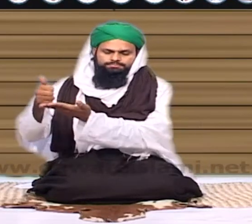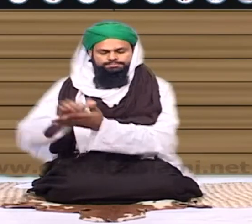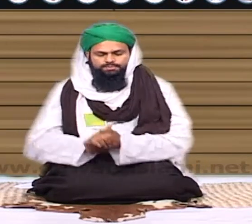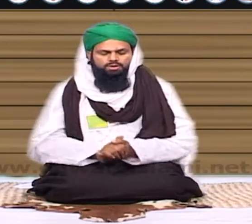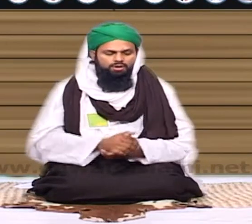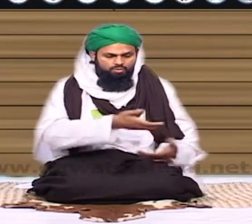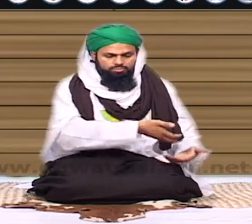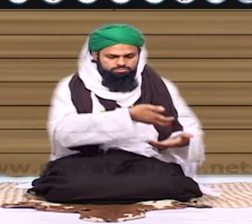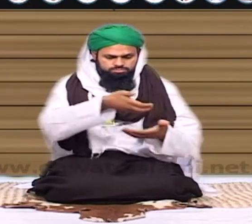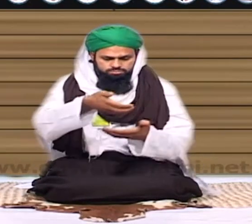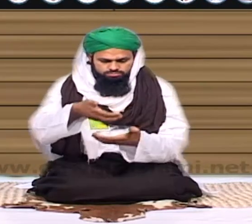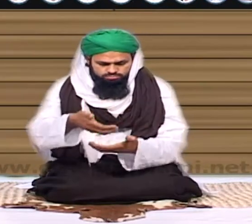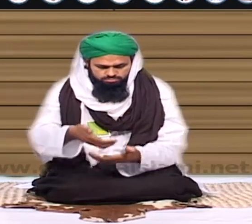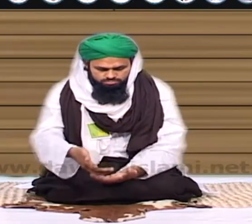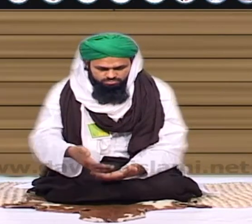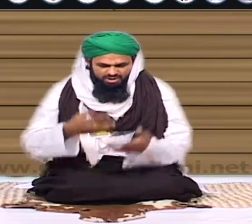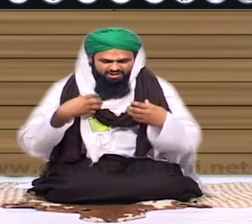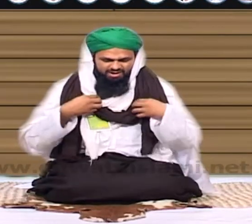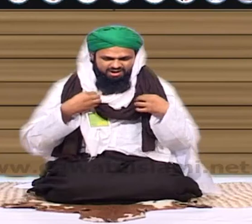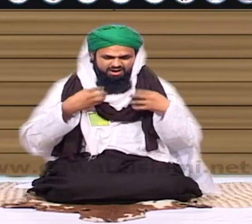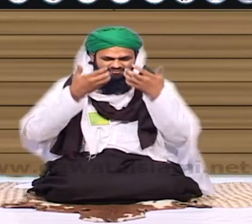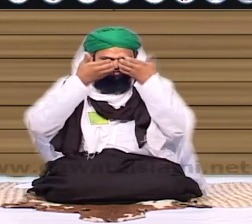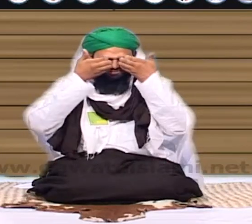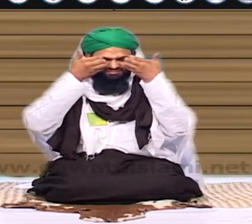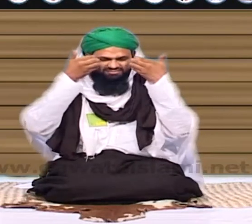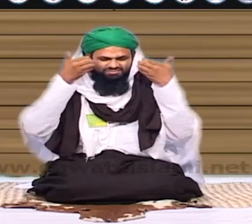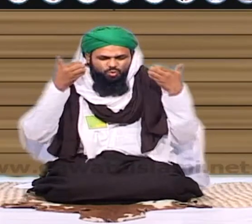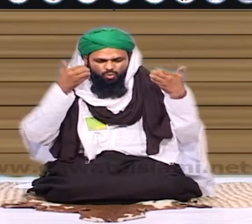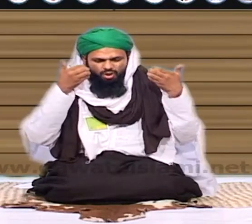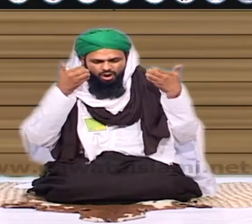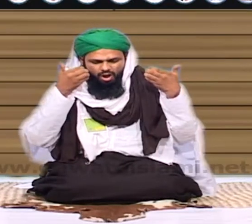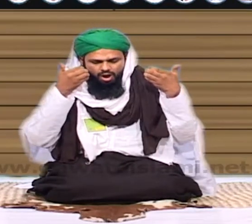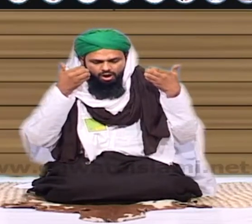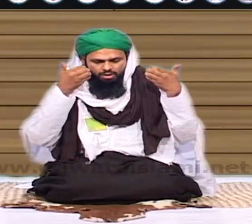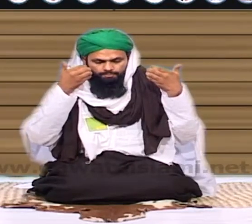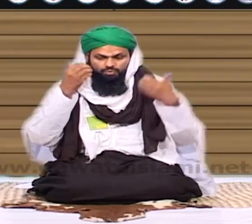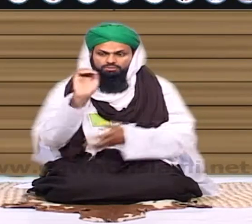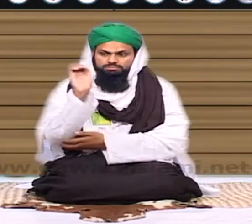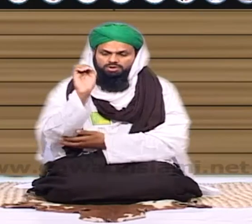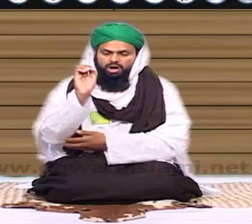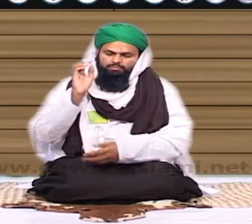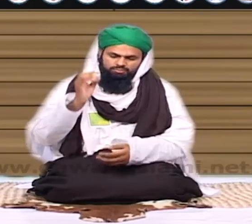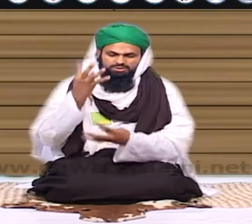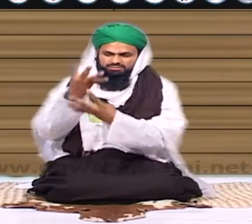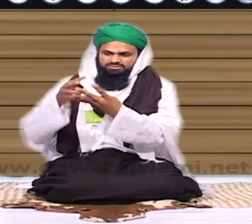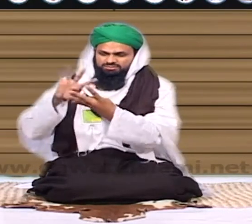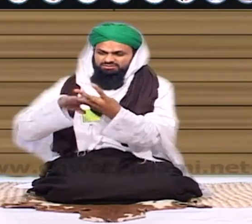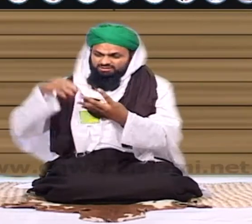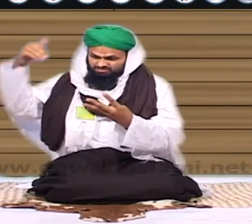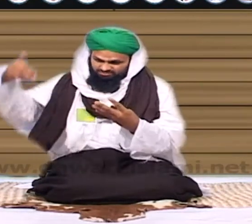اس کو جب قبر میں رکھا اور مو دکھانے کے لئے اس کا کپن جب بھولا گیا تو سانف جو